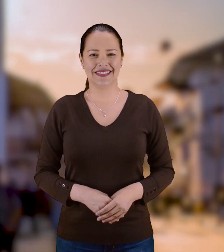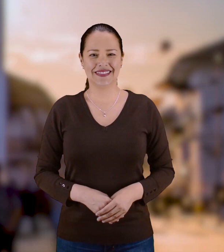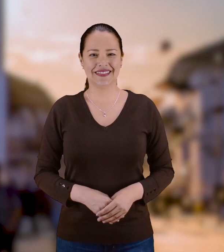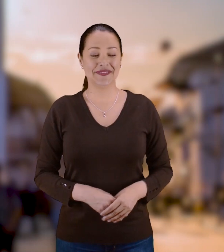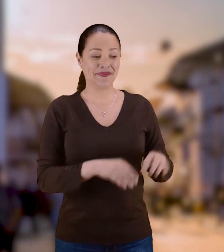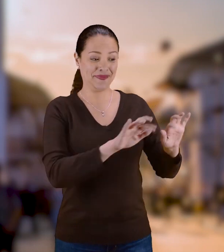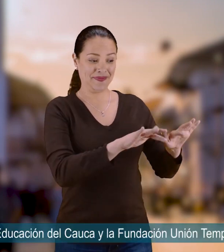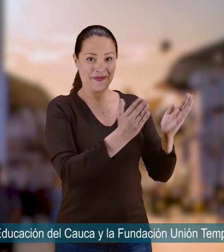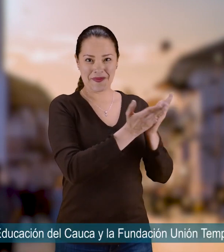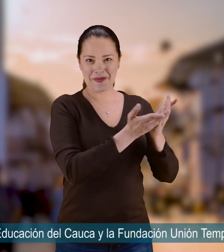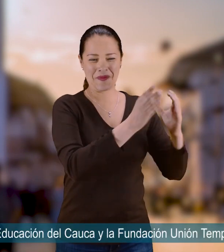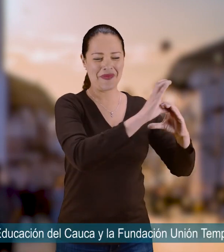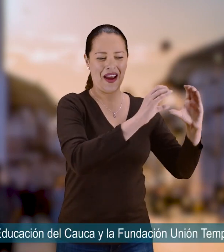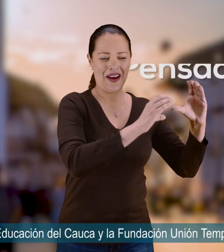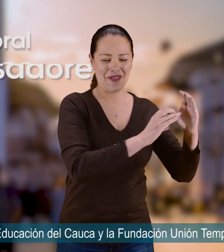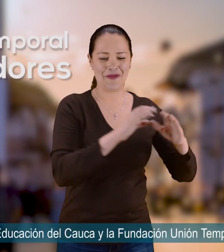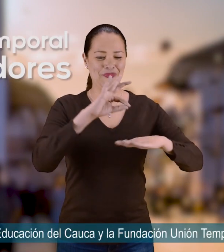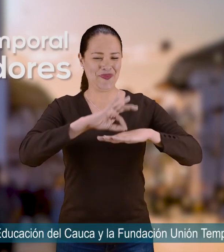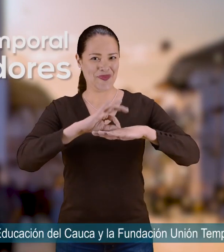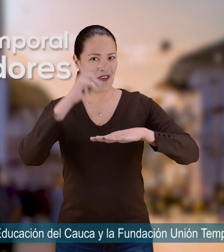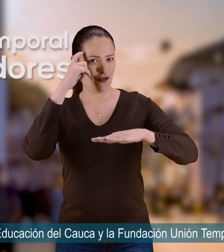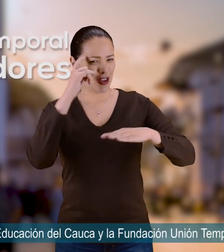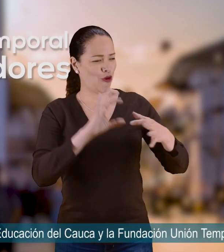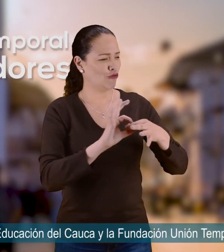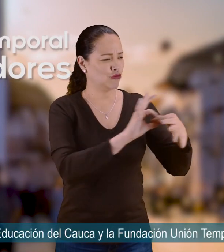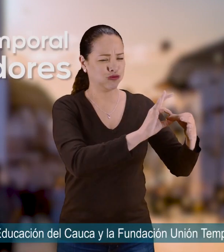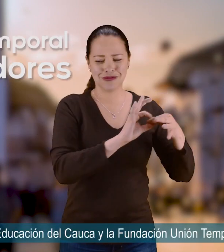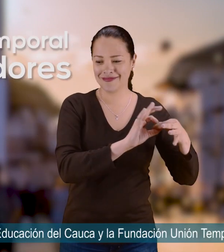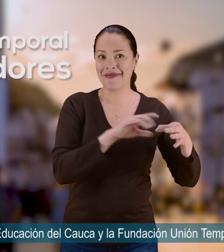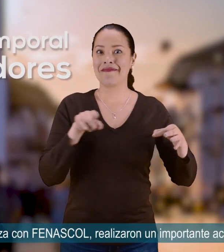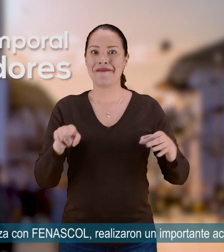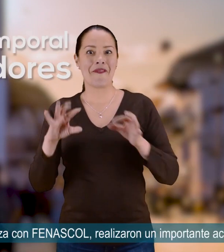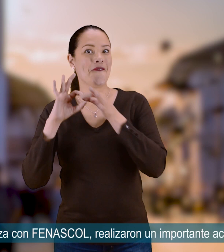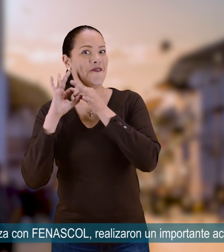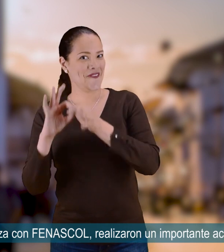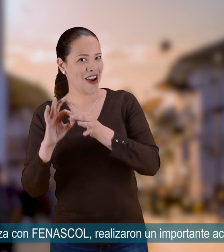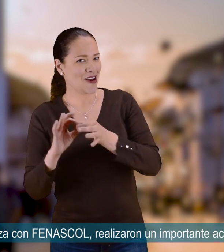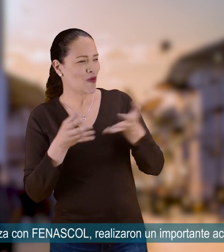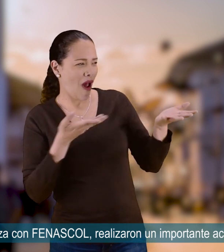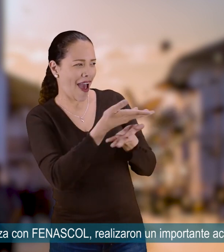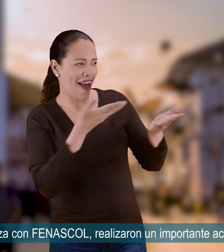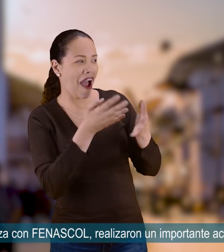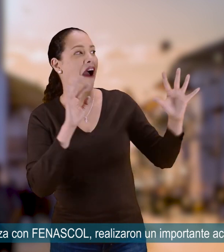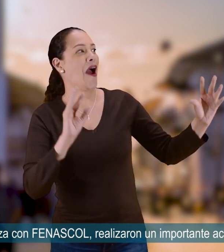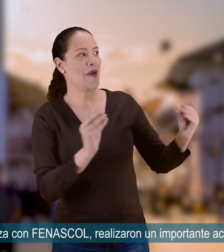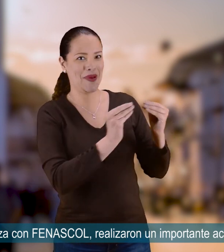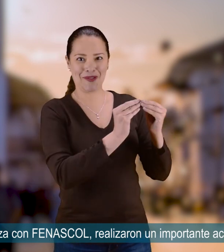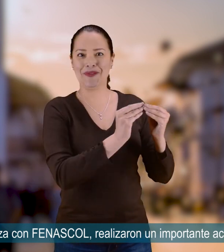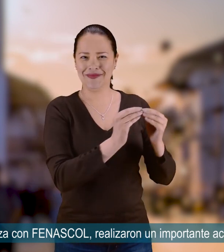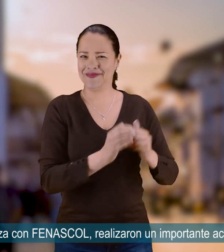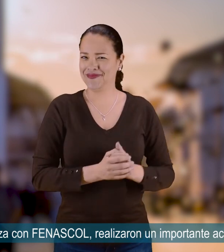La Secretaría de Educación del Cauca y la Fundación Unión Temporal Pensadores en alianza con FENASCOL realizaron un importante acuerdo.